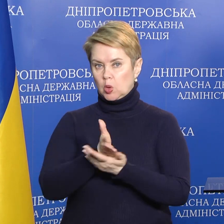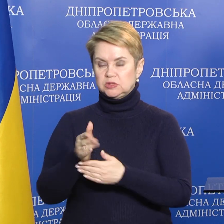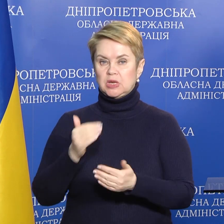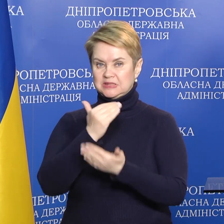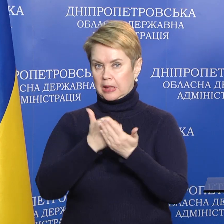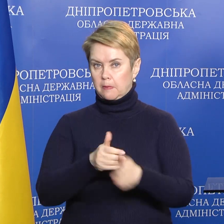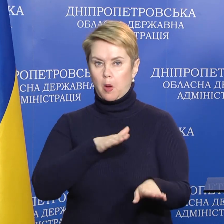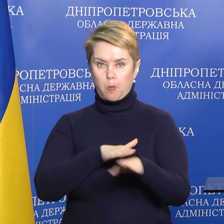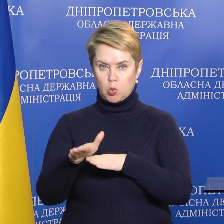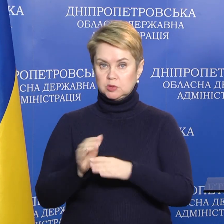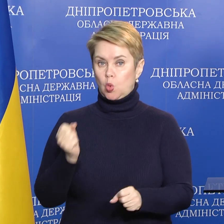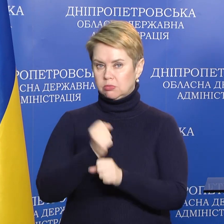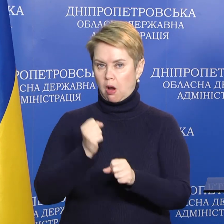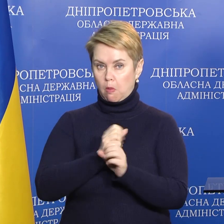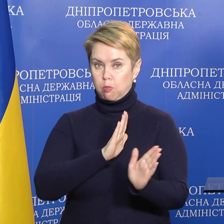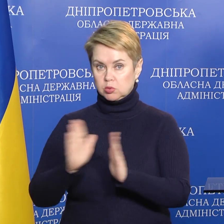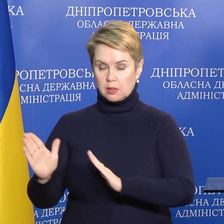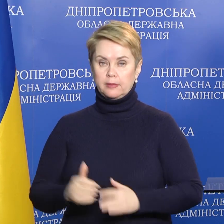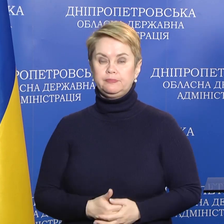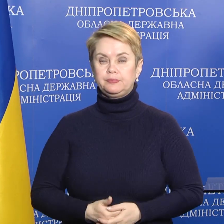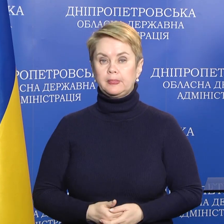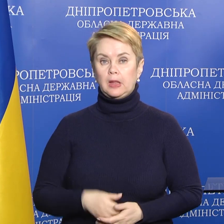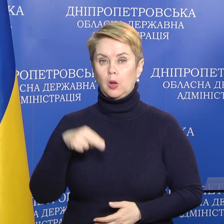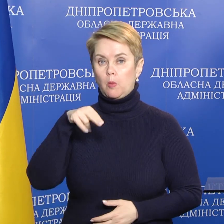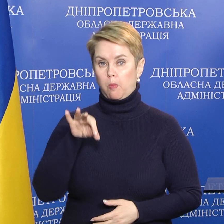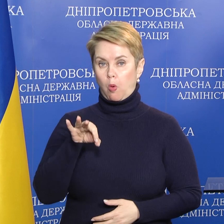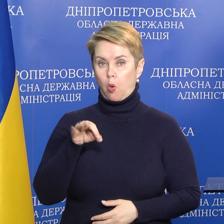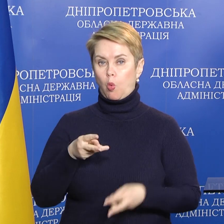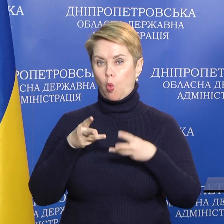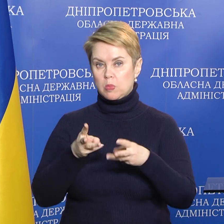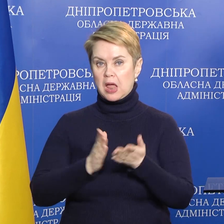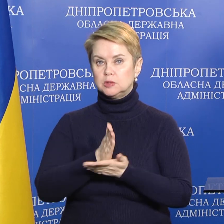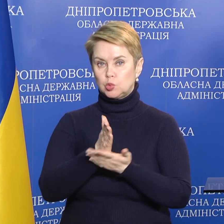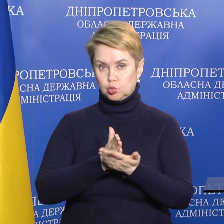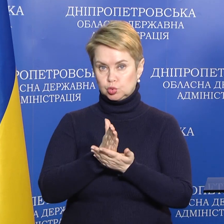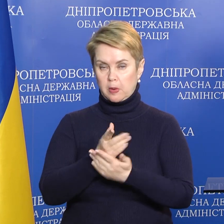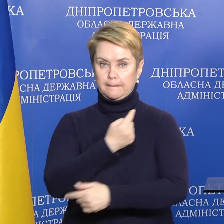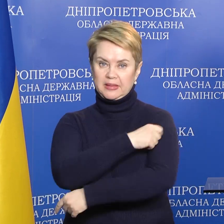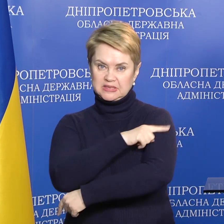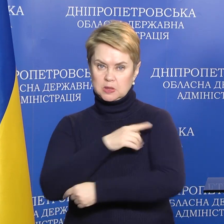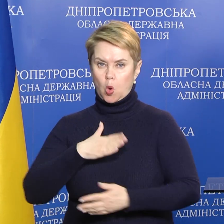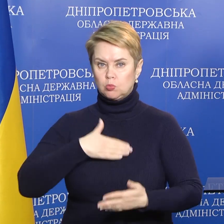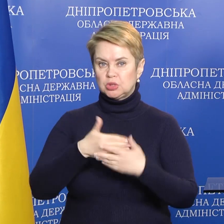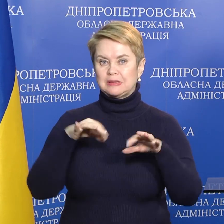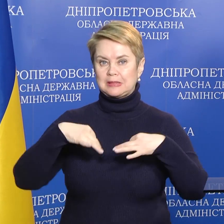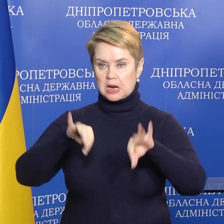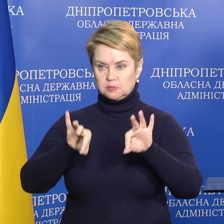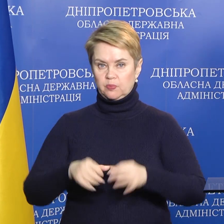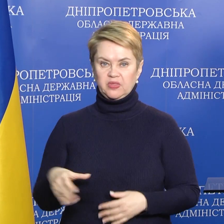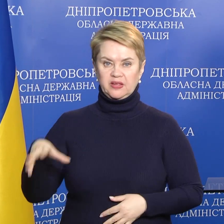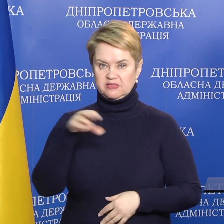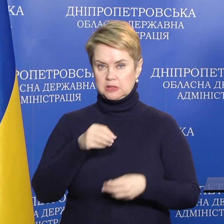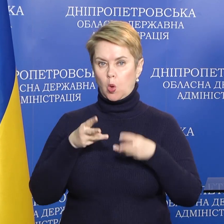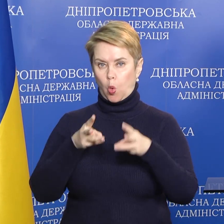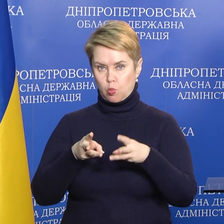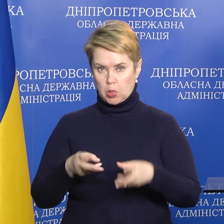схема, она полностью как бы отработана. По коммунальным службам, медицине, общественному транспорту. Все